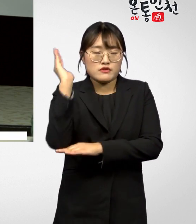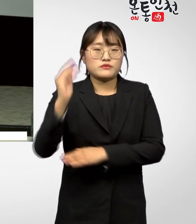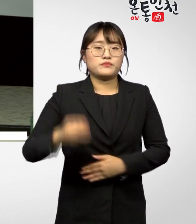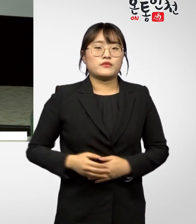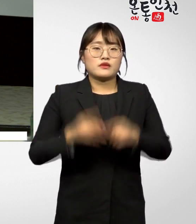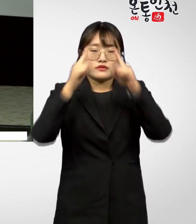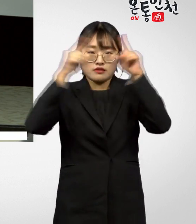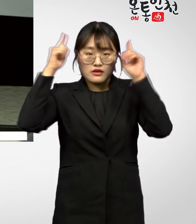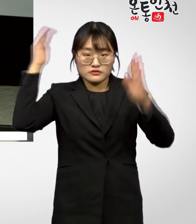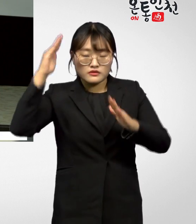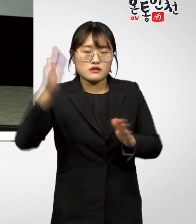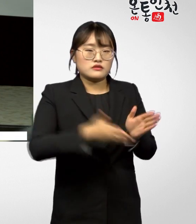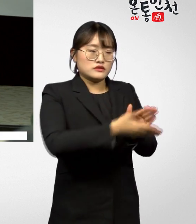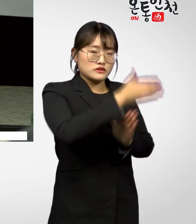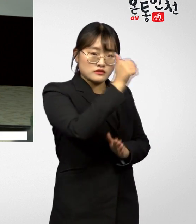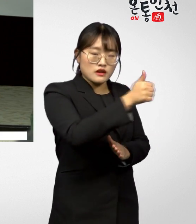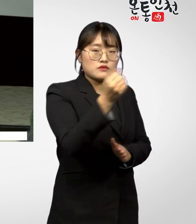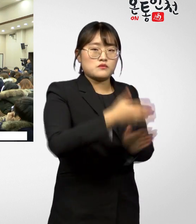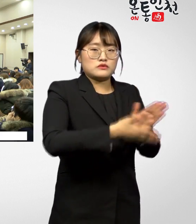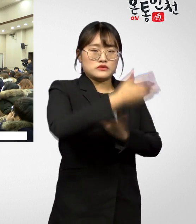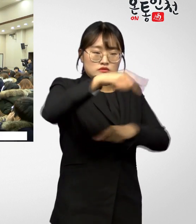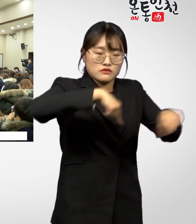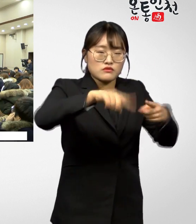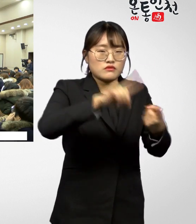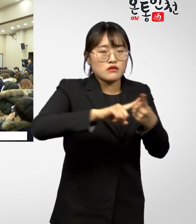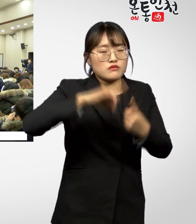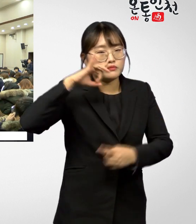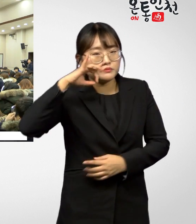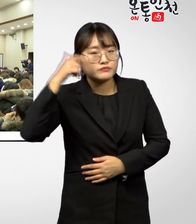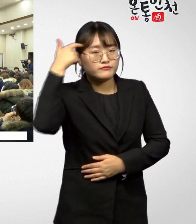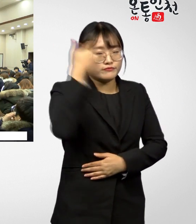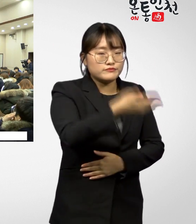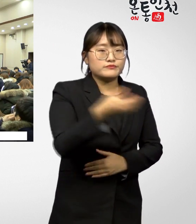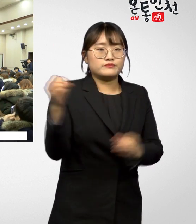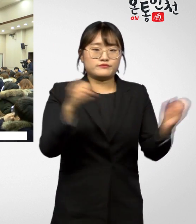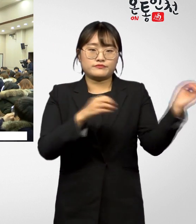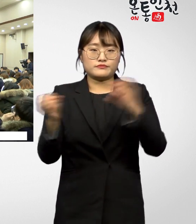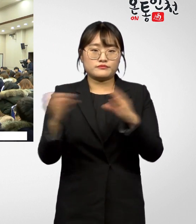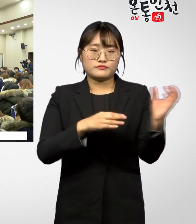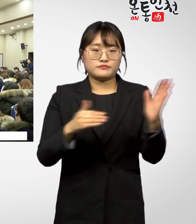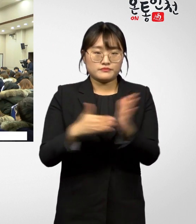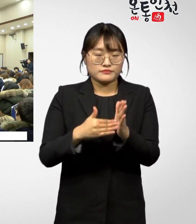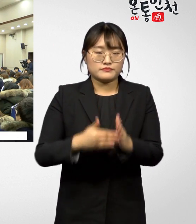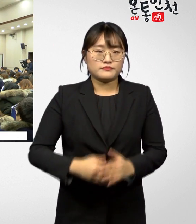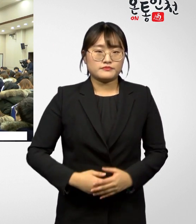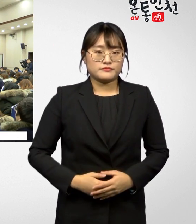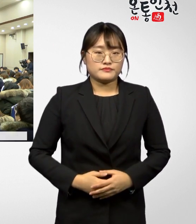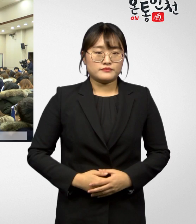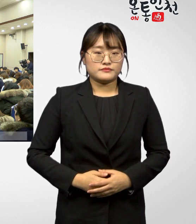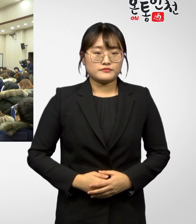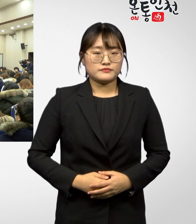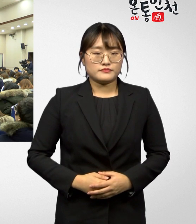메시지를 전달하는 한편, 학생들이 평소 인천시장과 시정에 궁금했던 점에 대해 답했습니다.